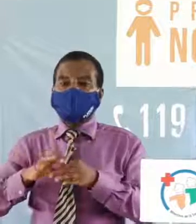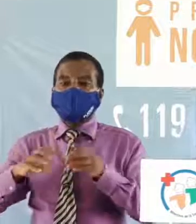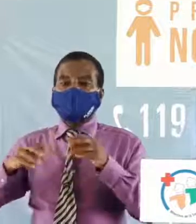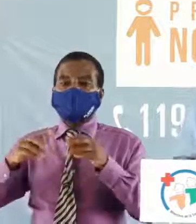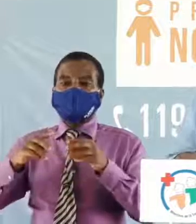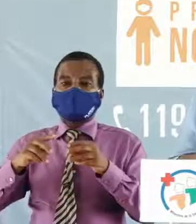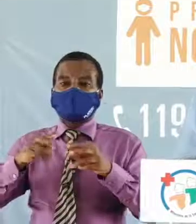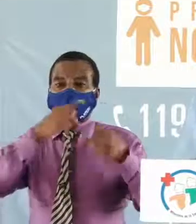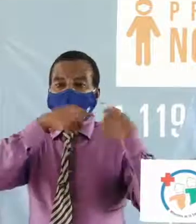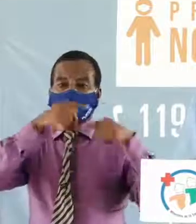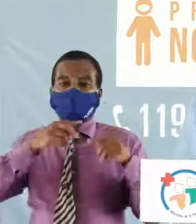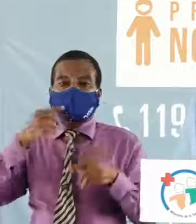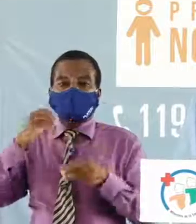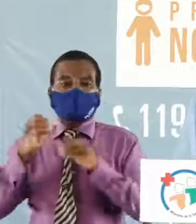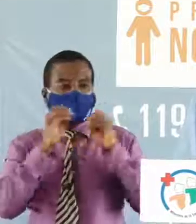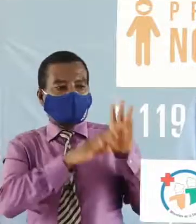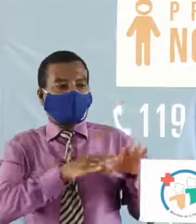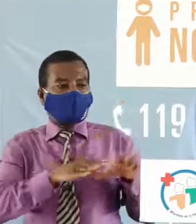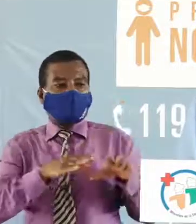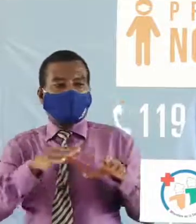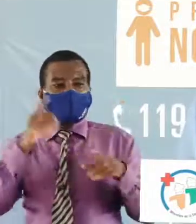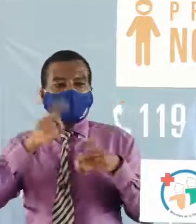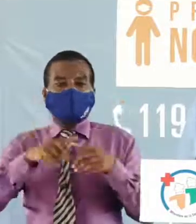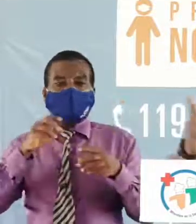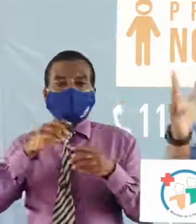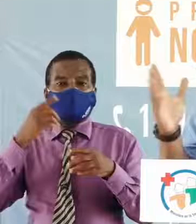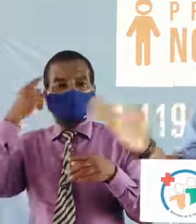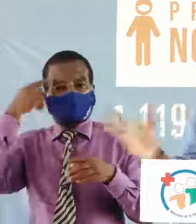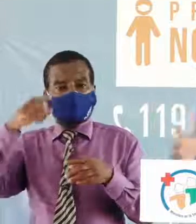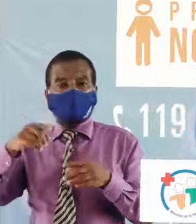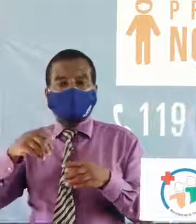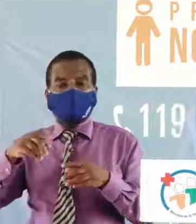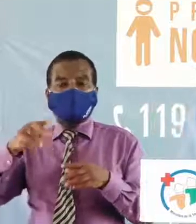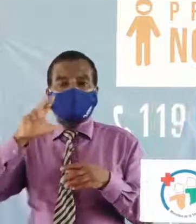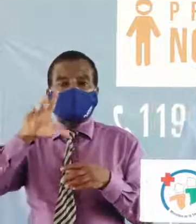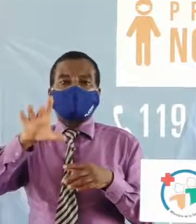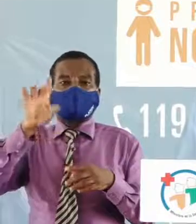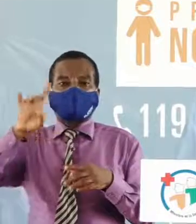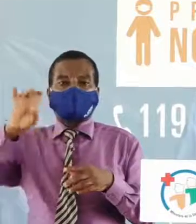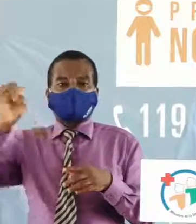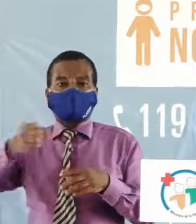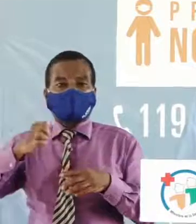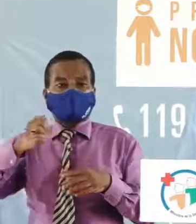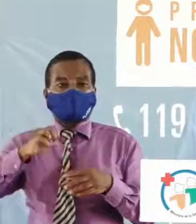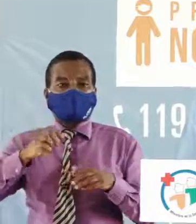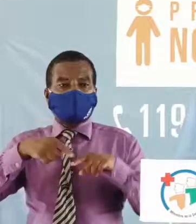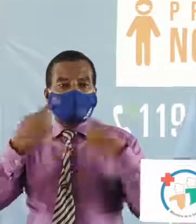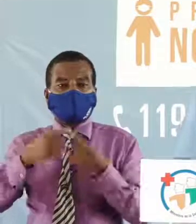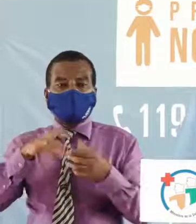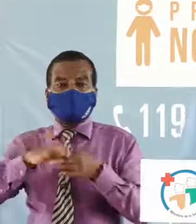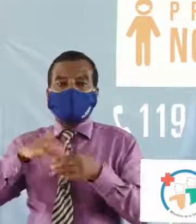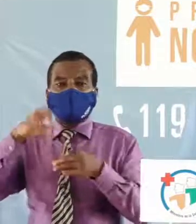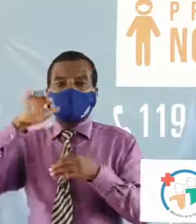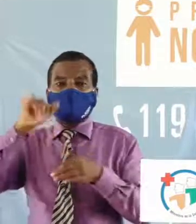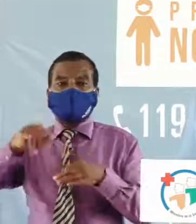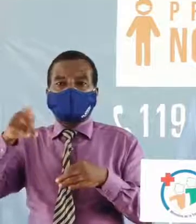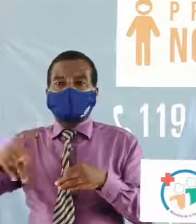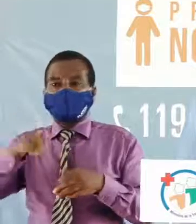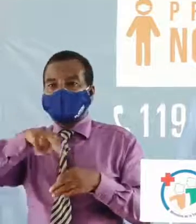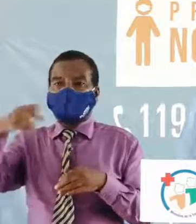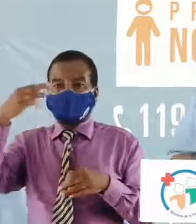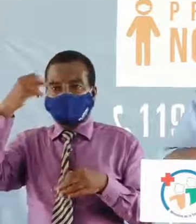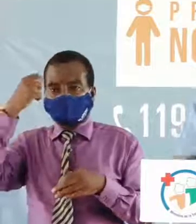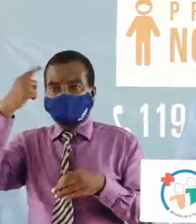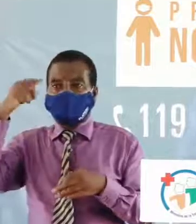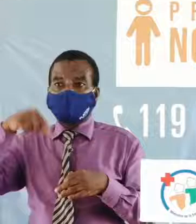interpellés et mis en fourrière à cet effet au 38ème arrondissement de Yopougon vous comprendrez donc que